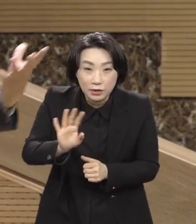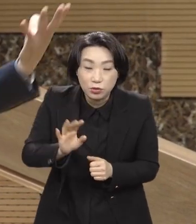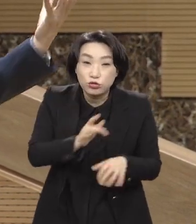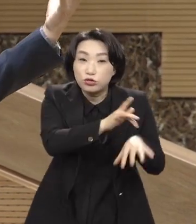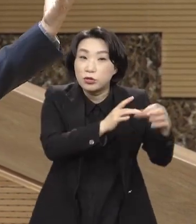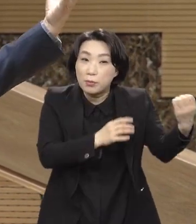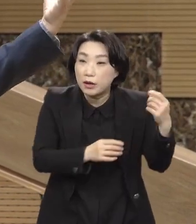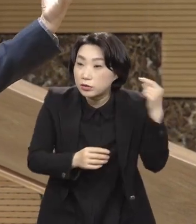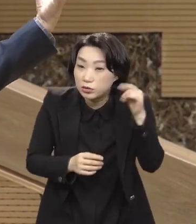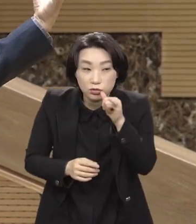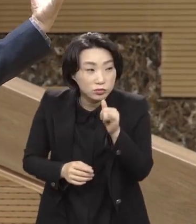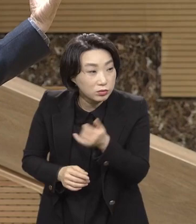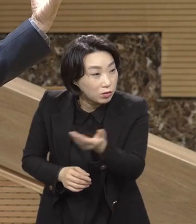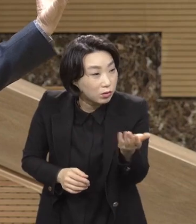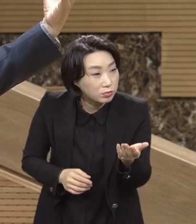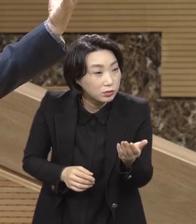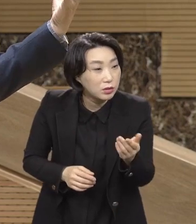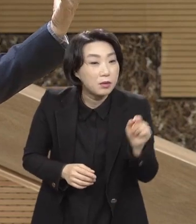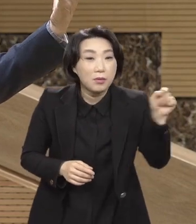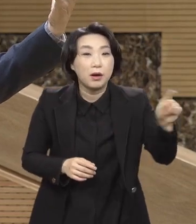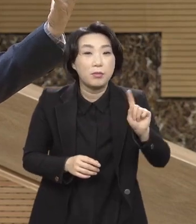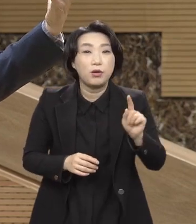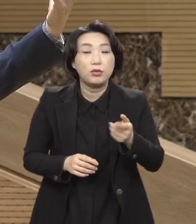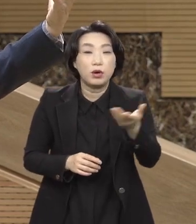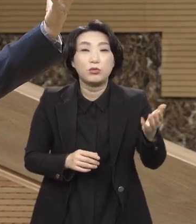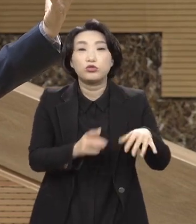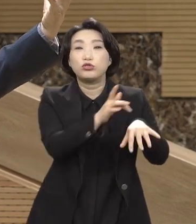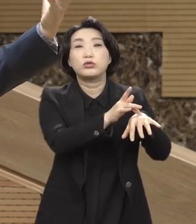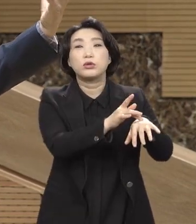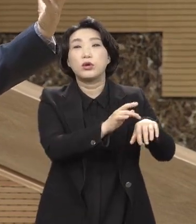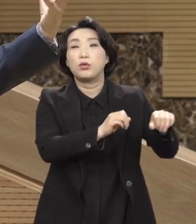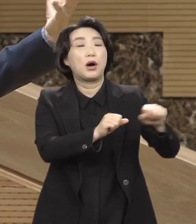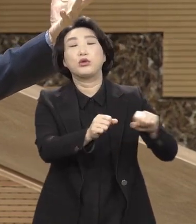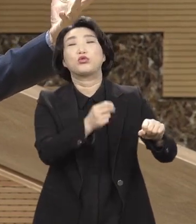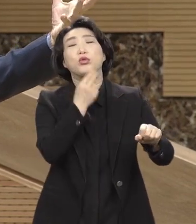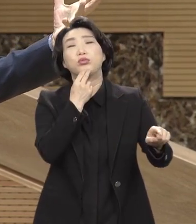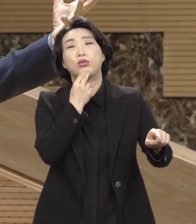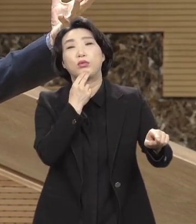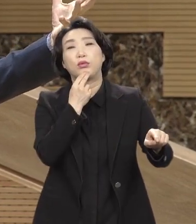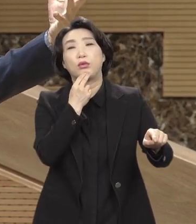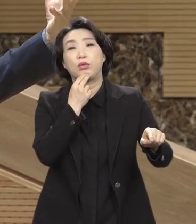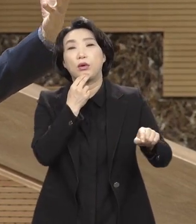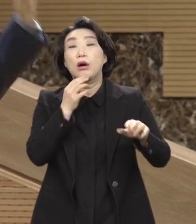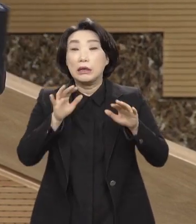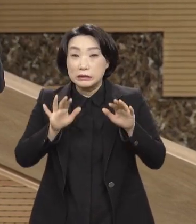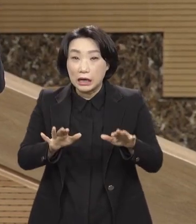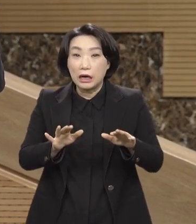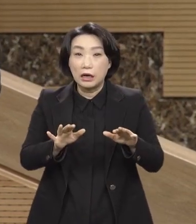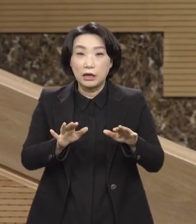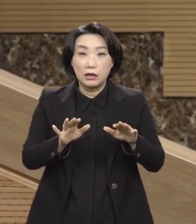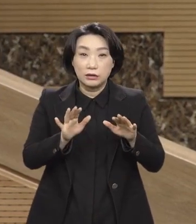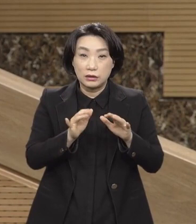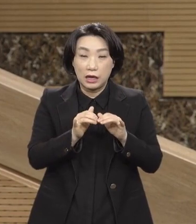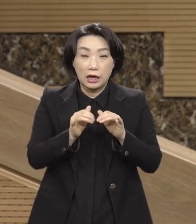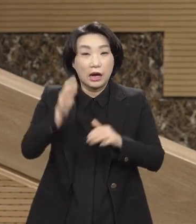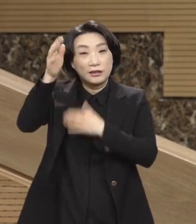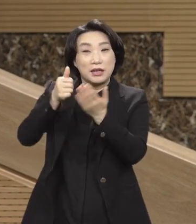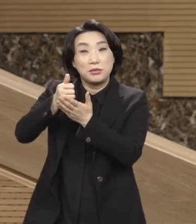밖에서는 아무 활동을 못 하잖아. 그런데 하나님은 영의 신이니까